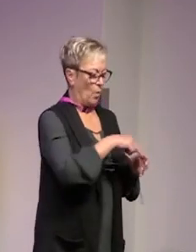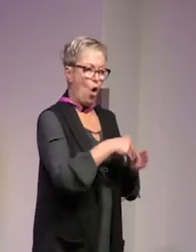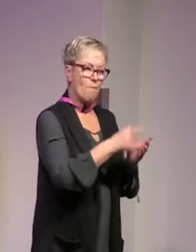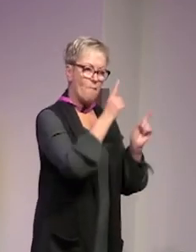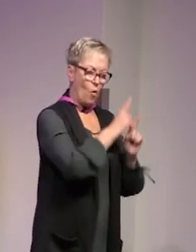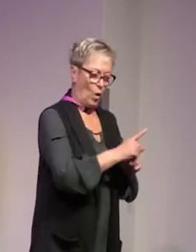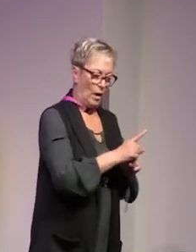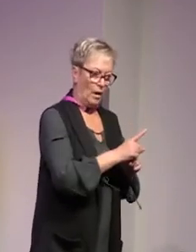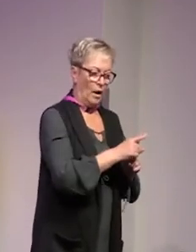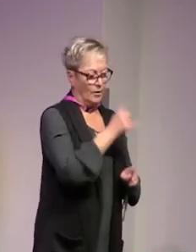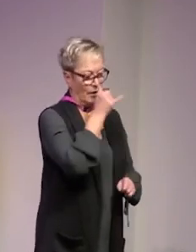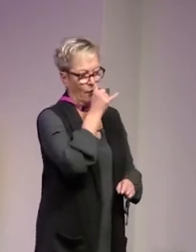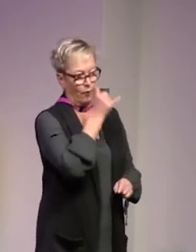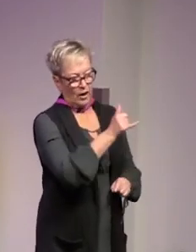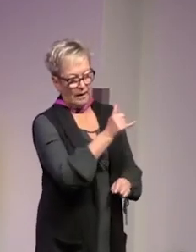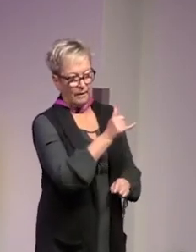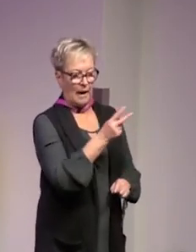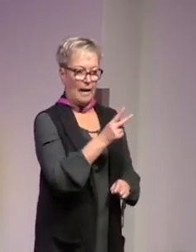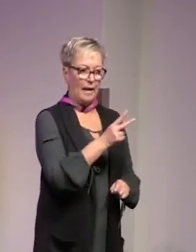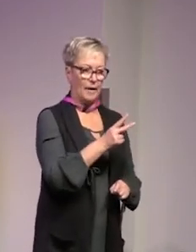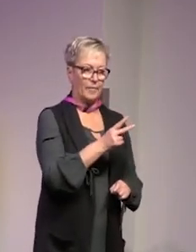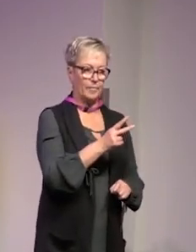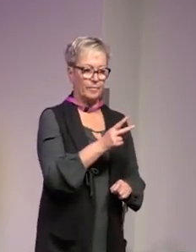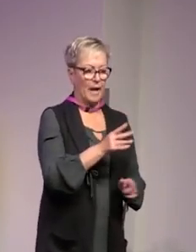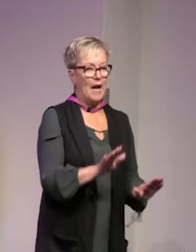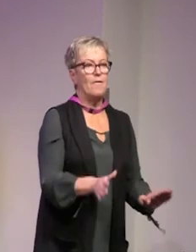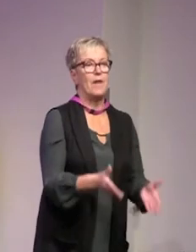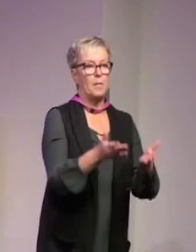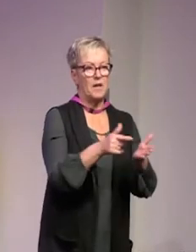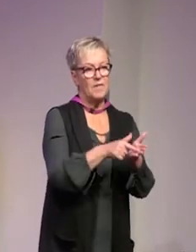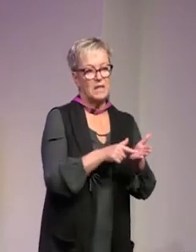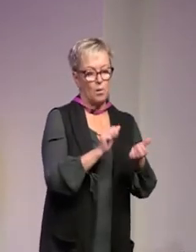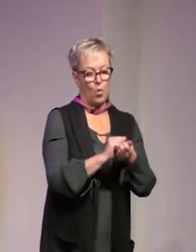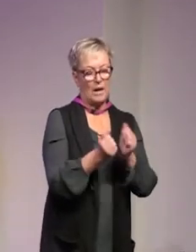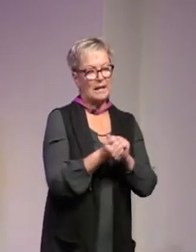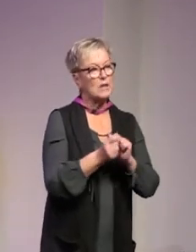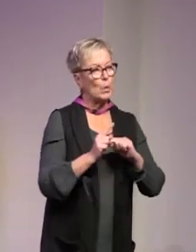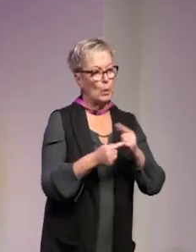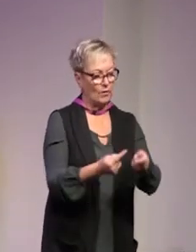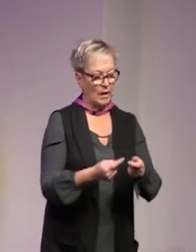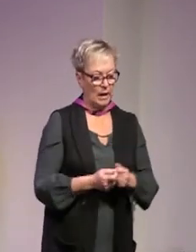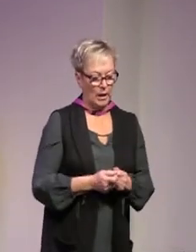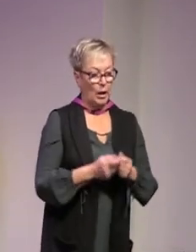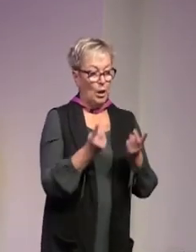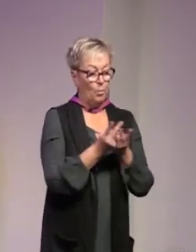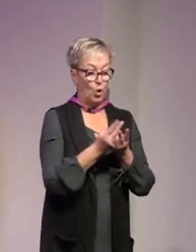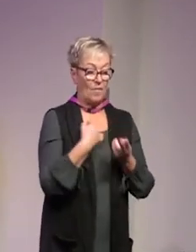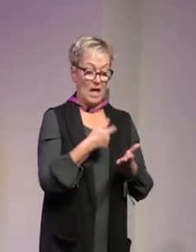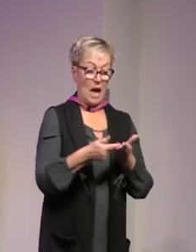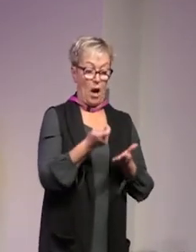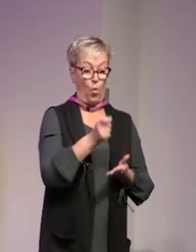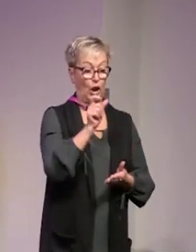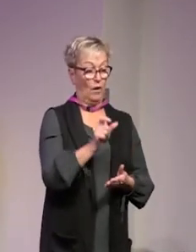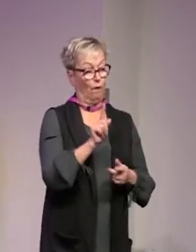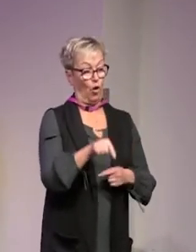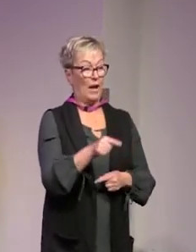grupp av befolkningen förhindra eller främja en viss politisk utveckling det betyder att när vi